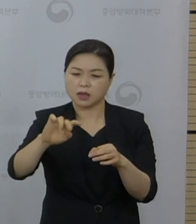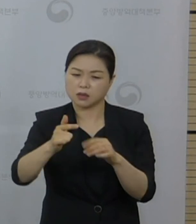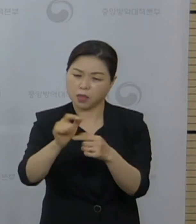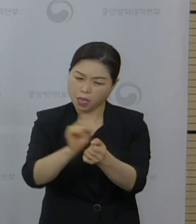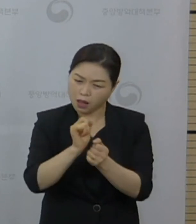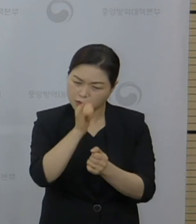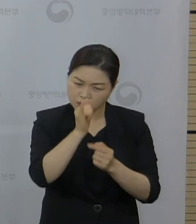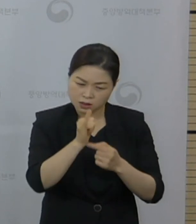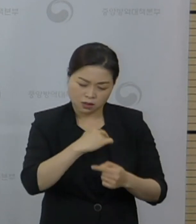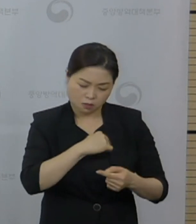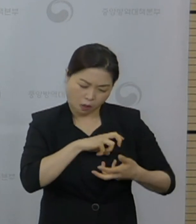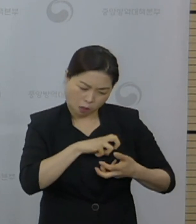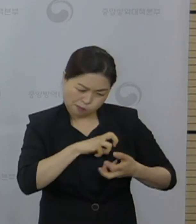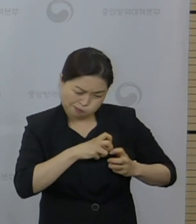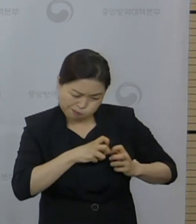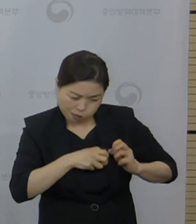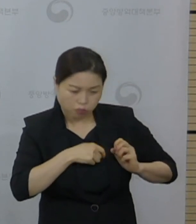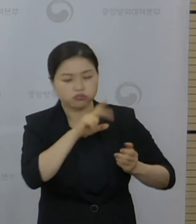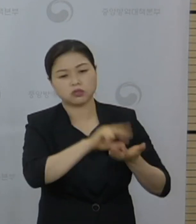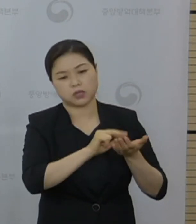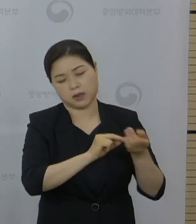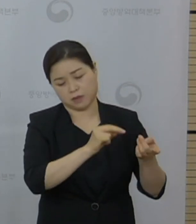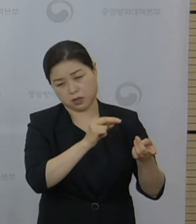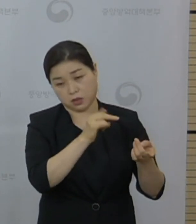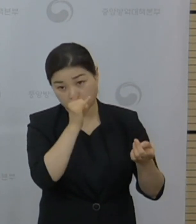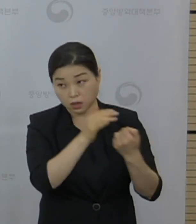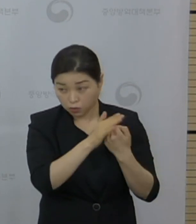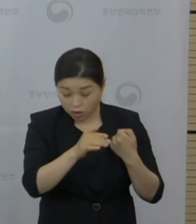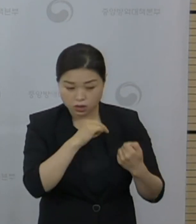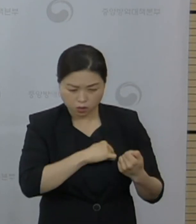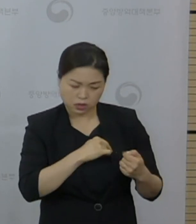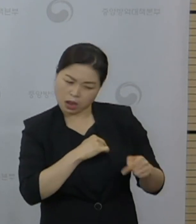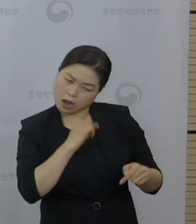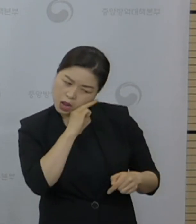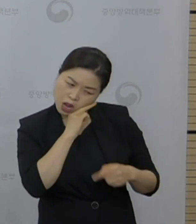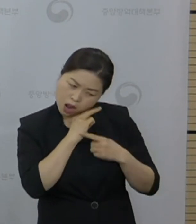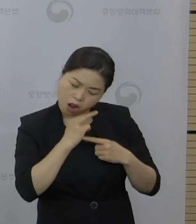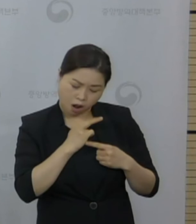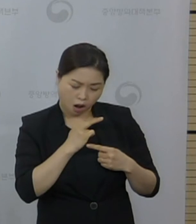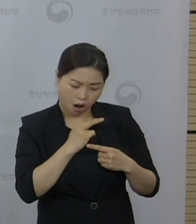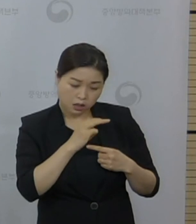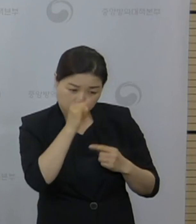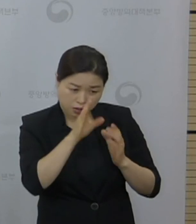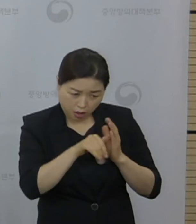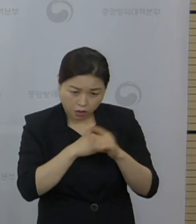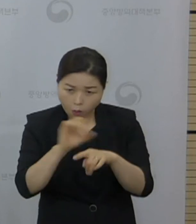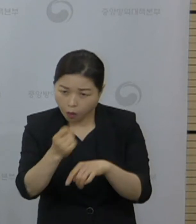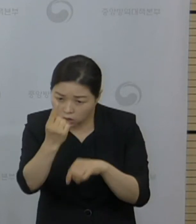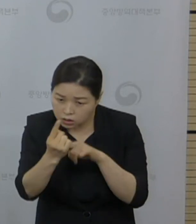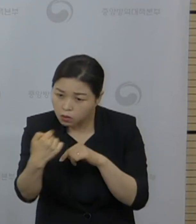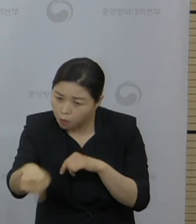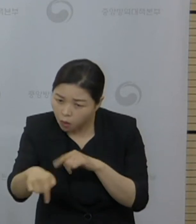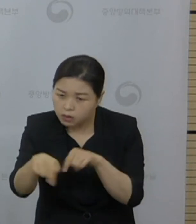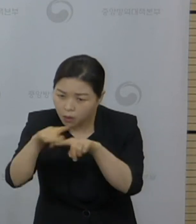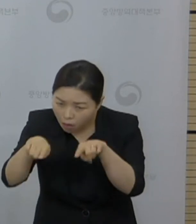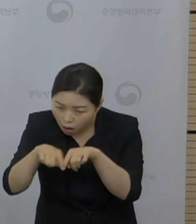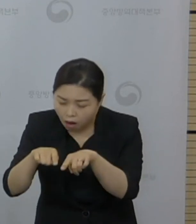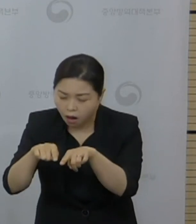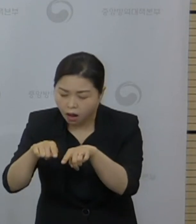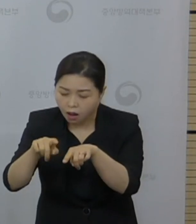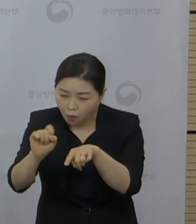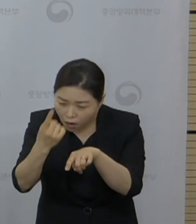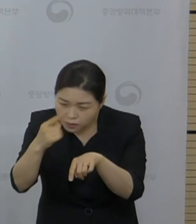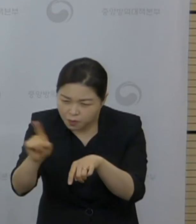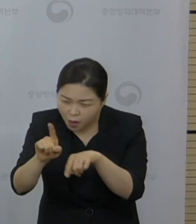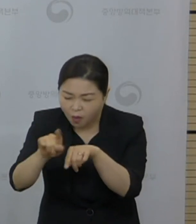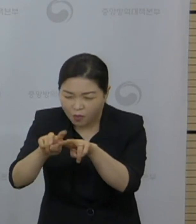심남념, 심남념이 생기기 때문에 현재 심남념, 심남념을 의심할 때는 이런 원인에 대한 치료 특히 이제 미생물이 특히